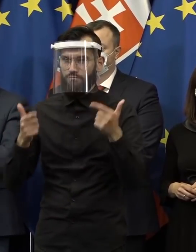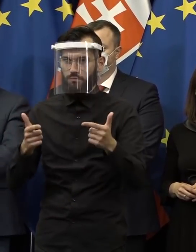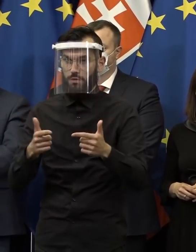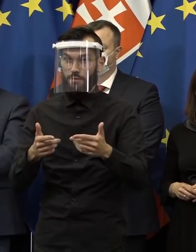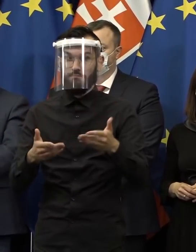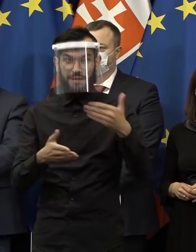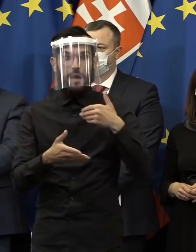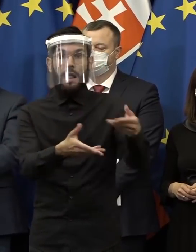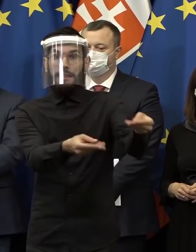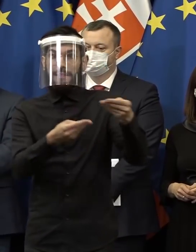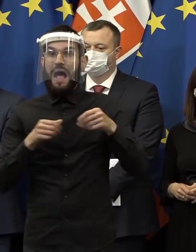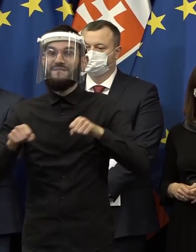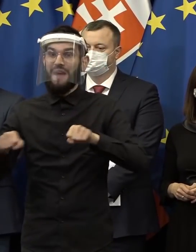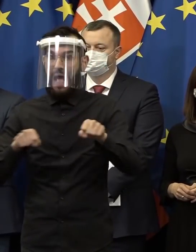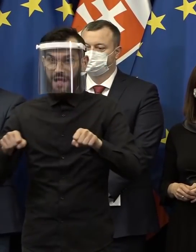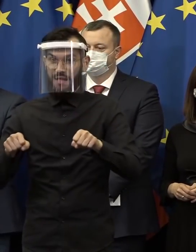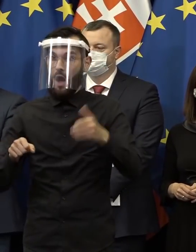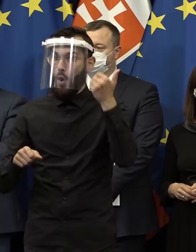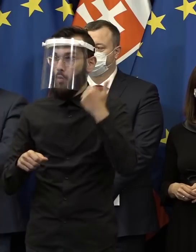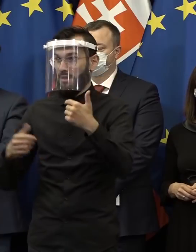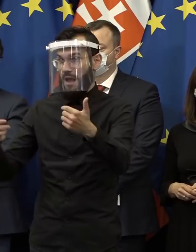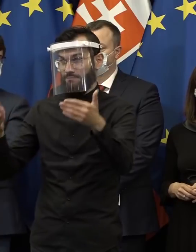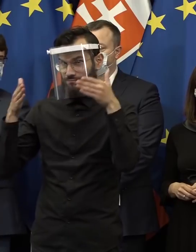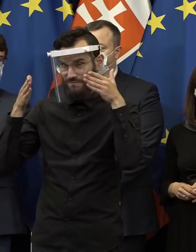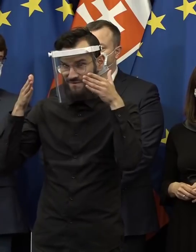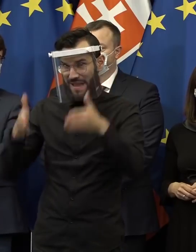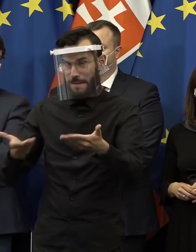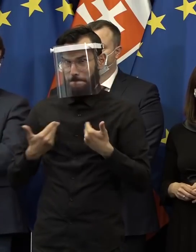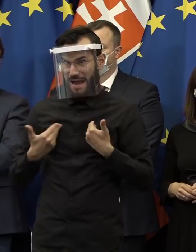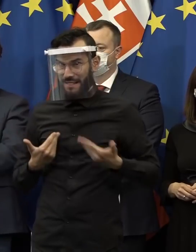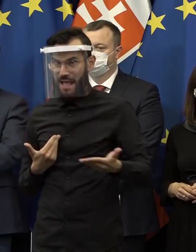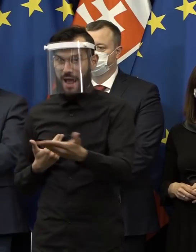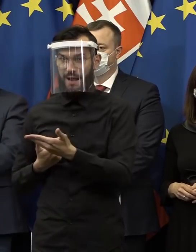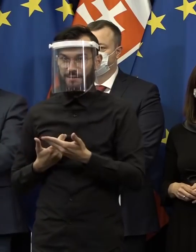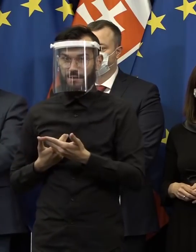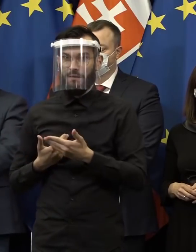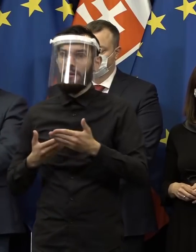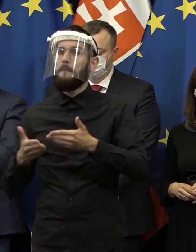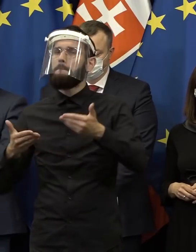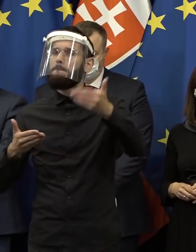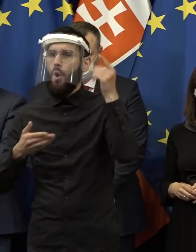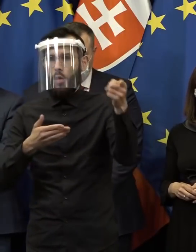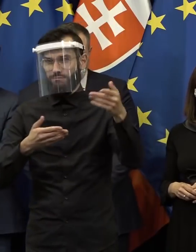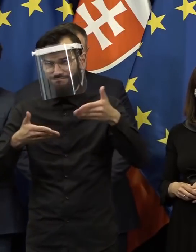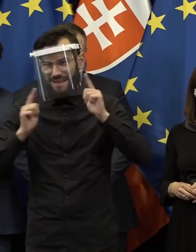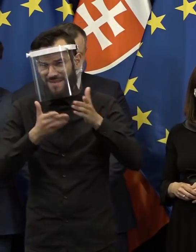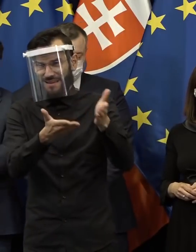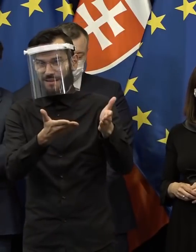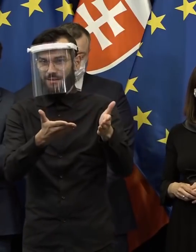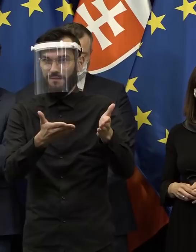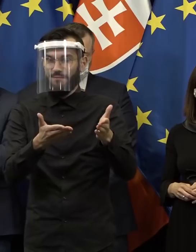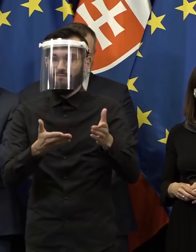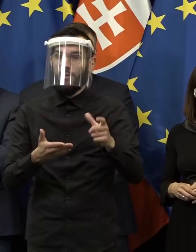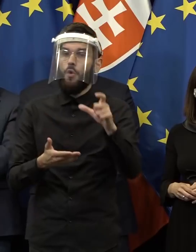preberali vládu a preto nám ľudia dali tú dôveru, že dramaticky nedôverovali tým predošlým, ktorí vládli. Lebo sme mali